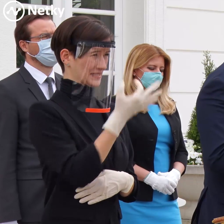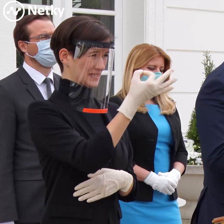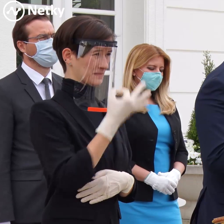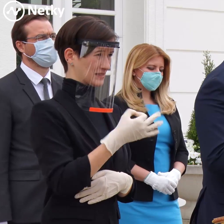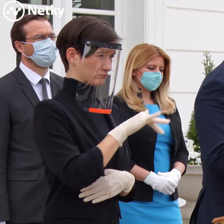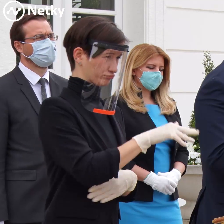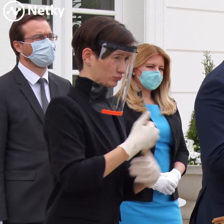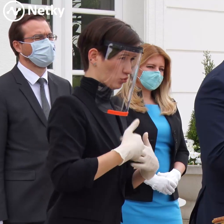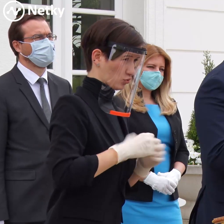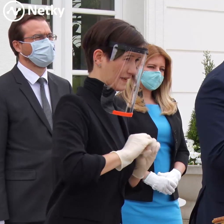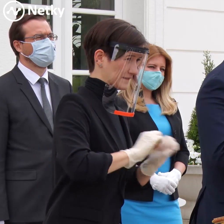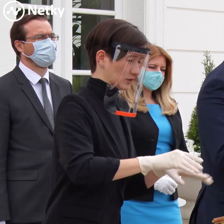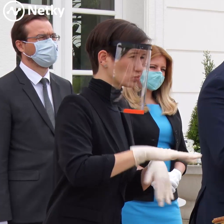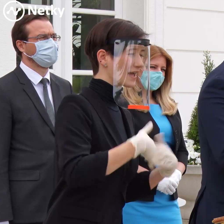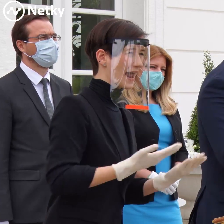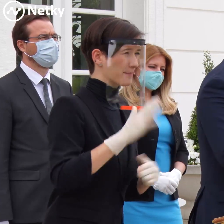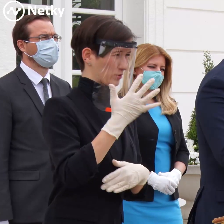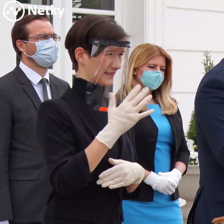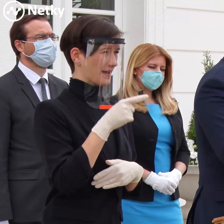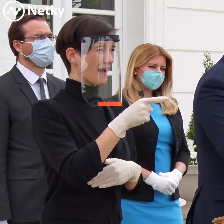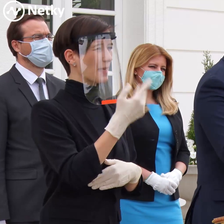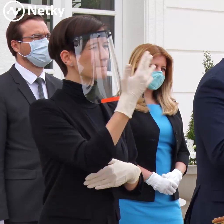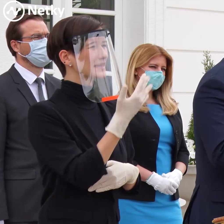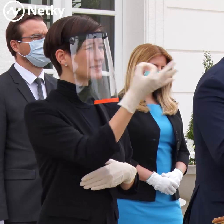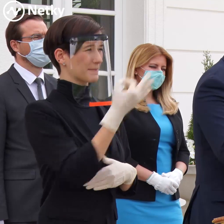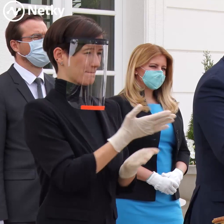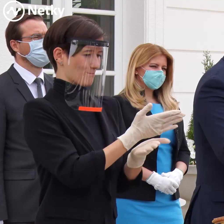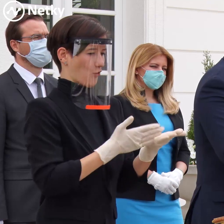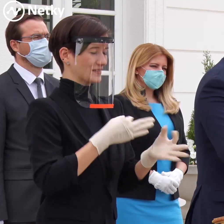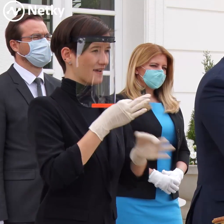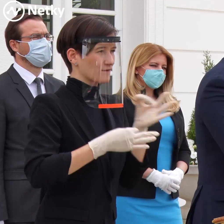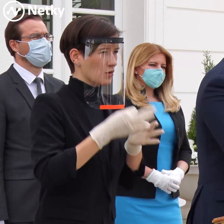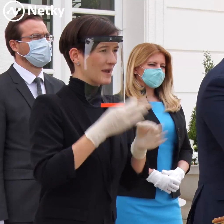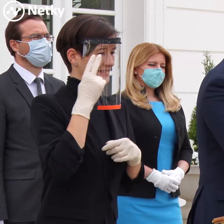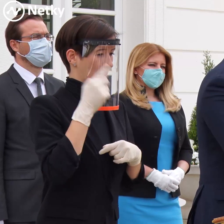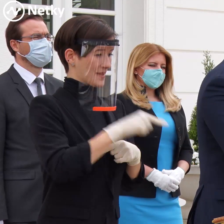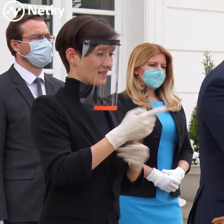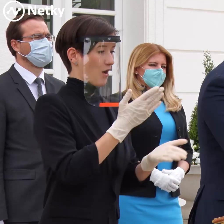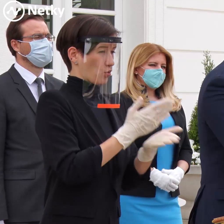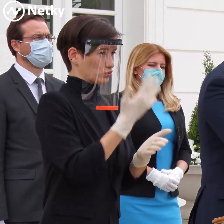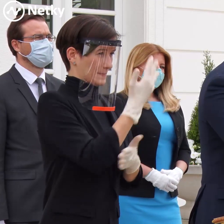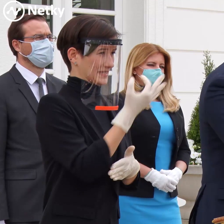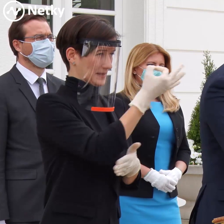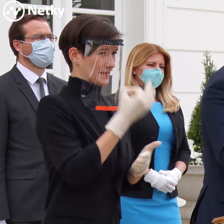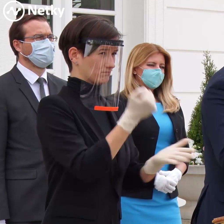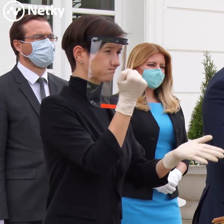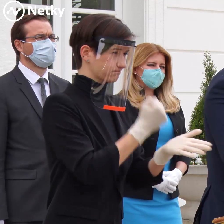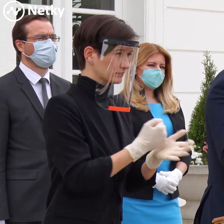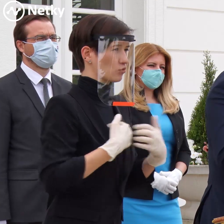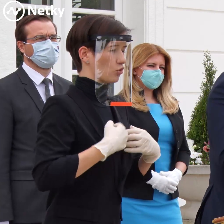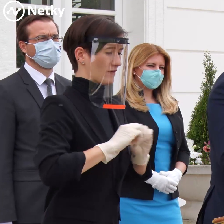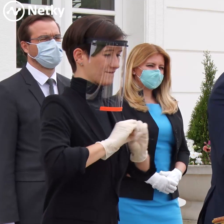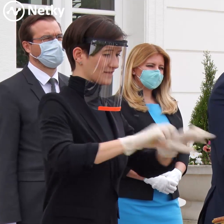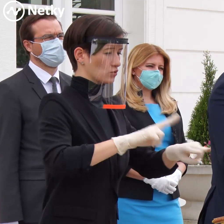ktorý je drahší a kvalitnejší. No tak v takom prípade už nebude potrebné, dajme tomu aj, ak sa ukáže potreba testovať ďalších